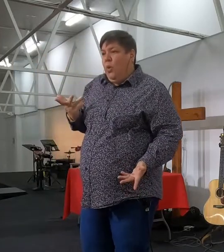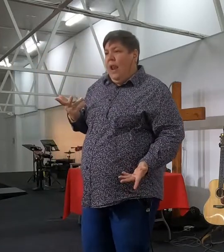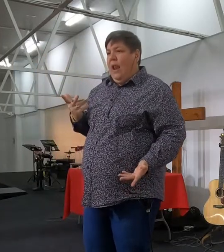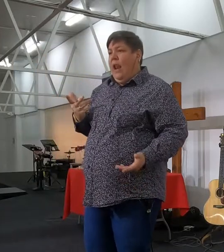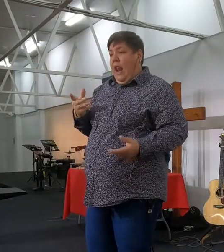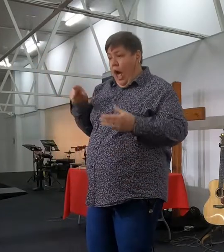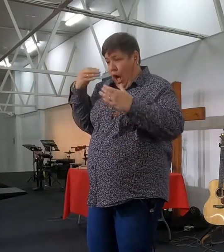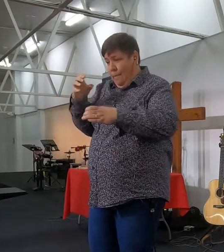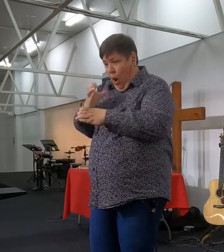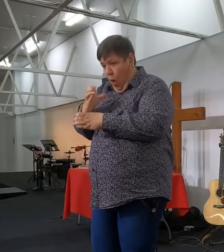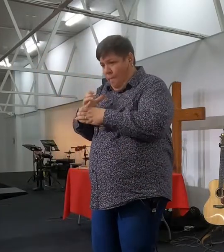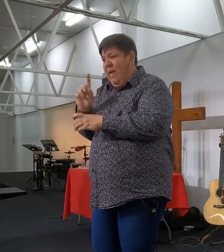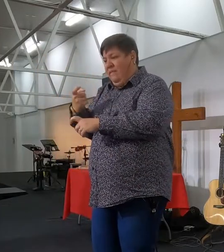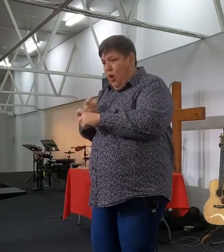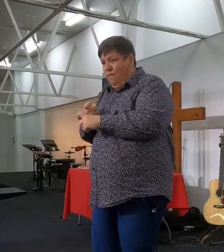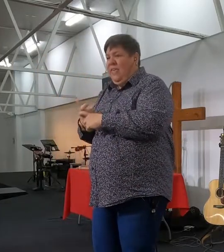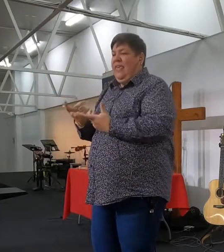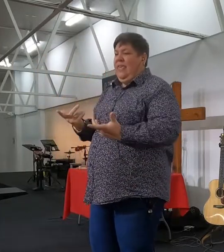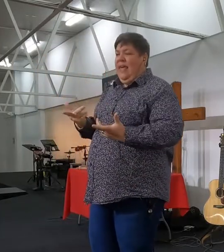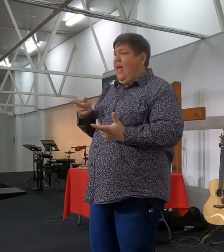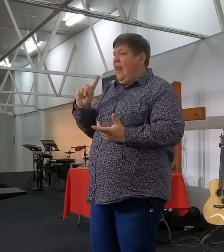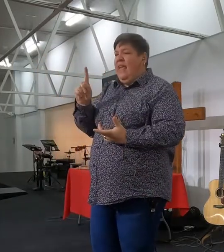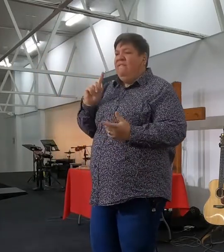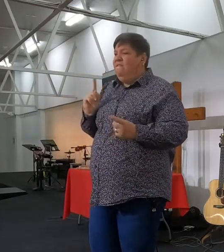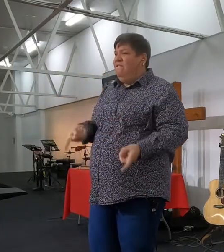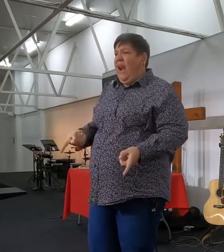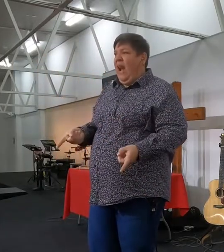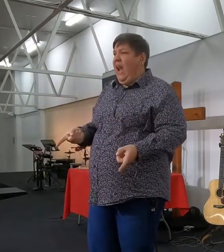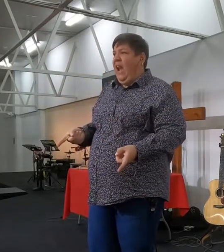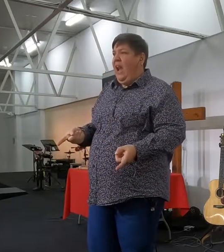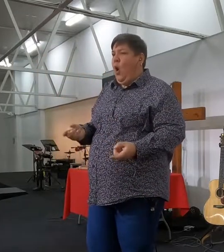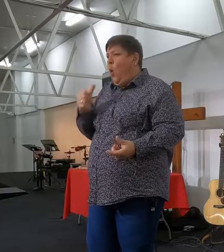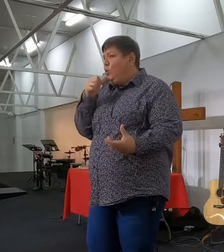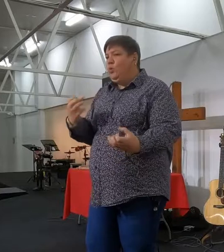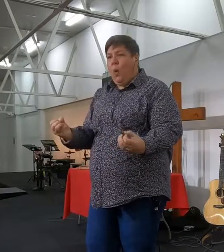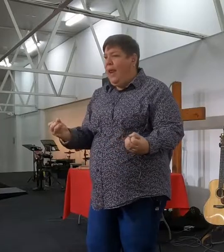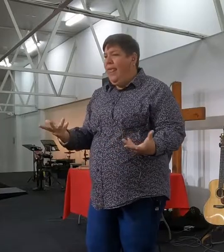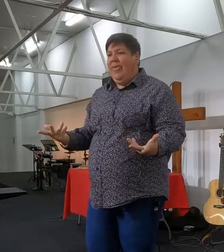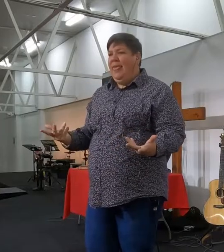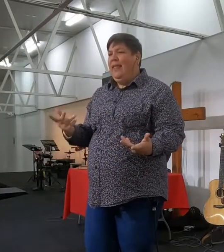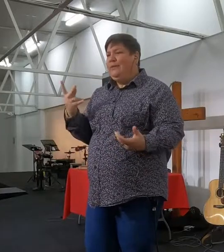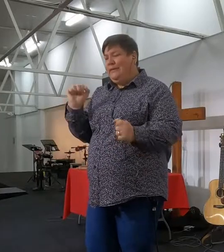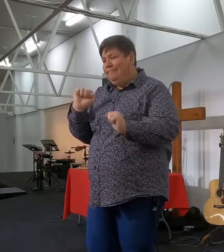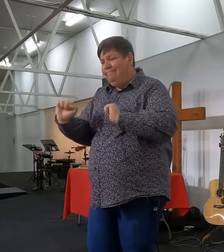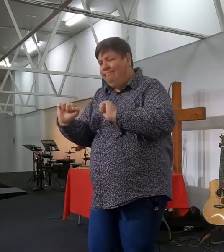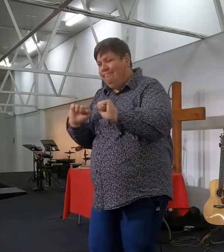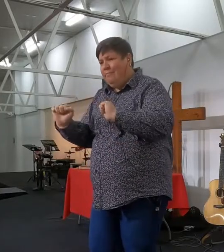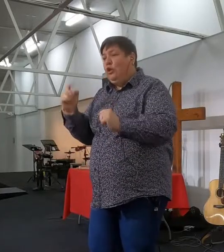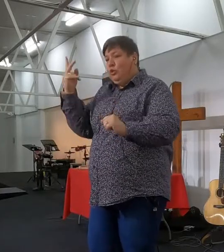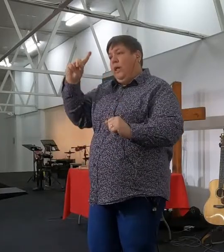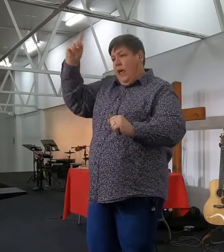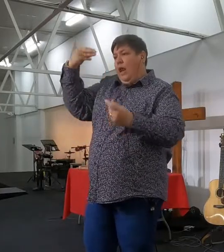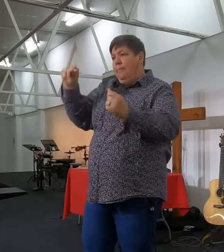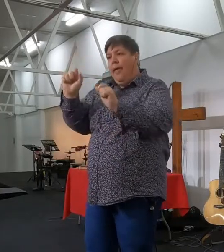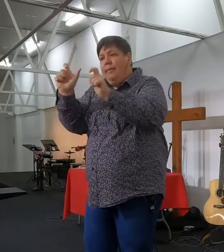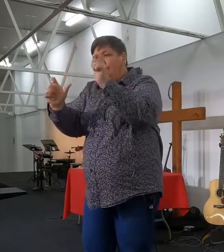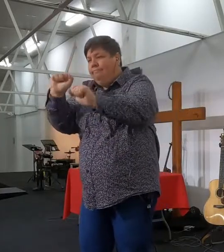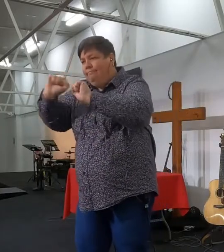Heere in my hart berre, dan positioneer ek my leven, wat vir die Heere dit gemaakt het. En hoor wat sê,